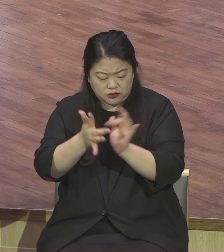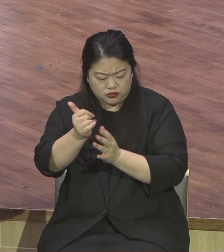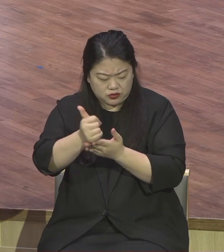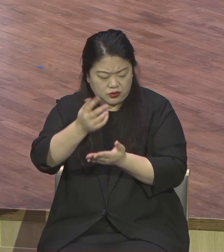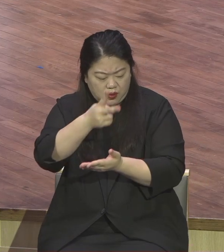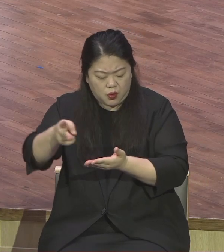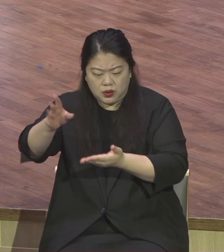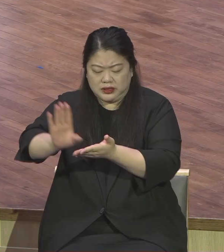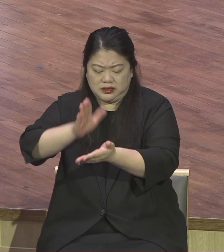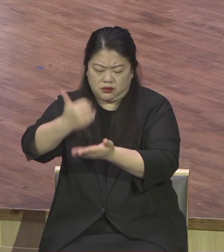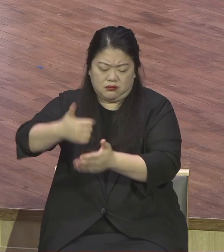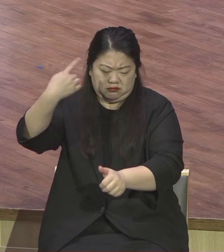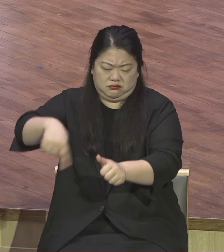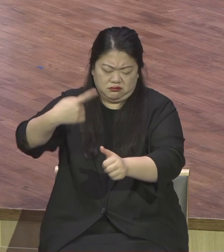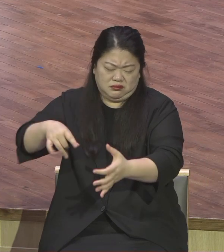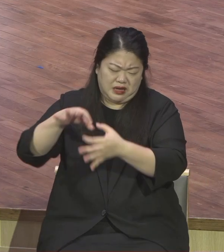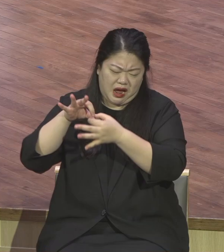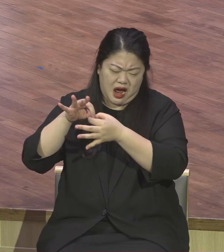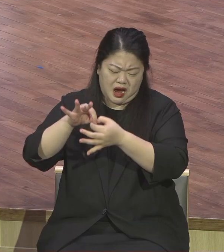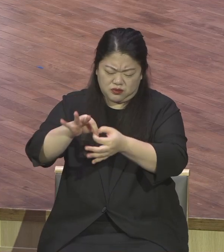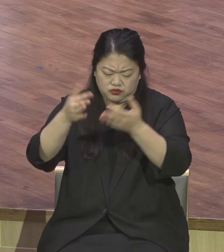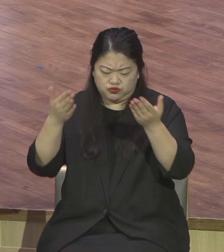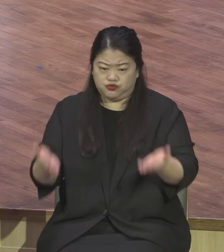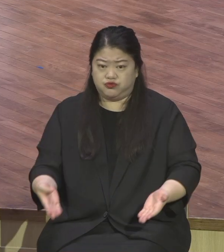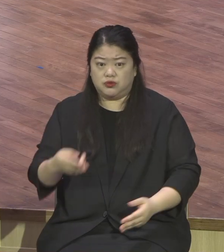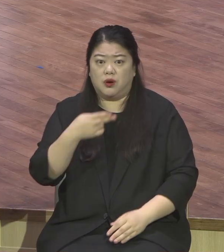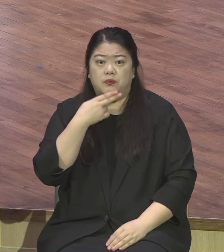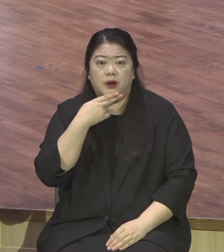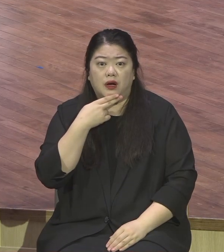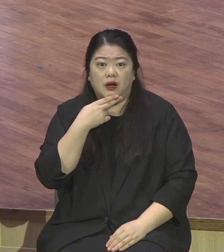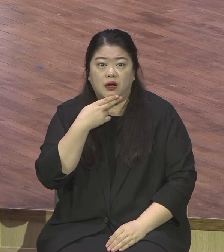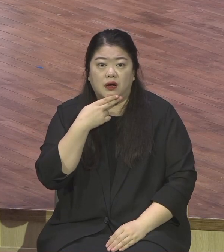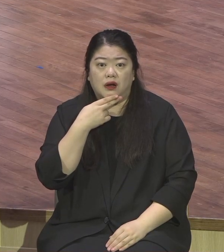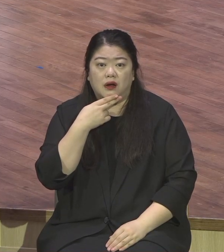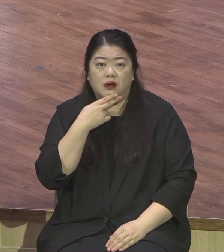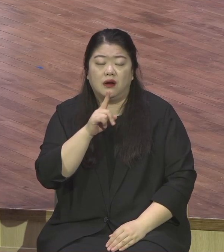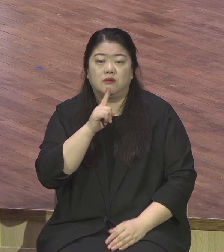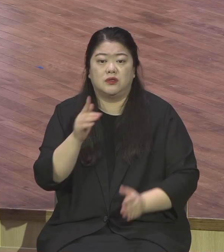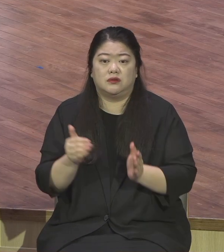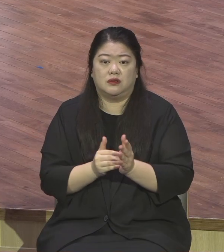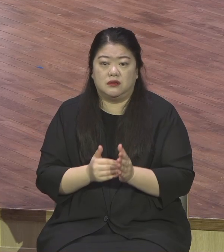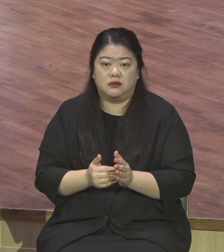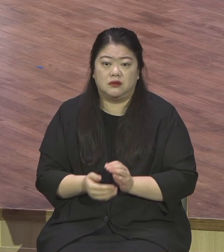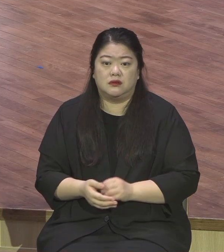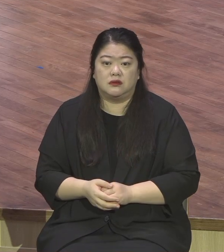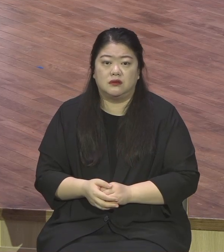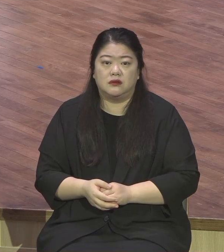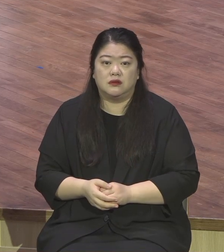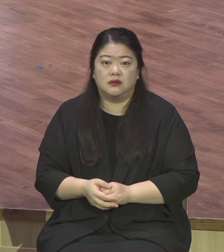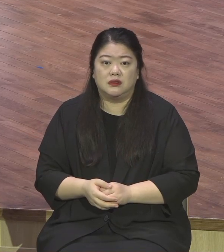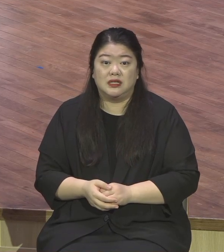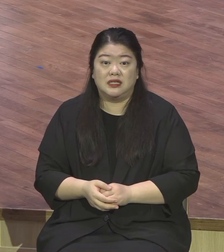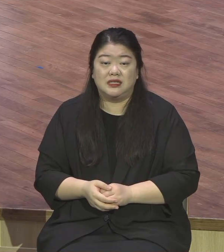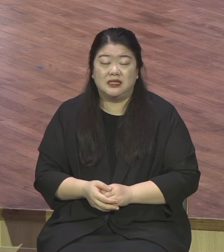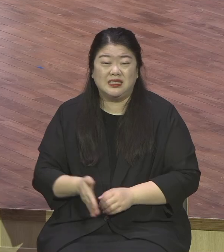그치지 아니하니라 능력받는 것 뚜디를 맞는 것을 당연하게 생각한 거예요 그걸 뭐